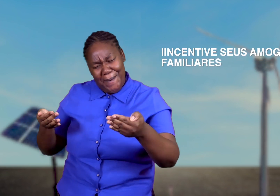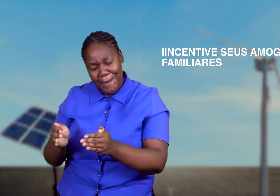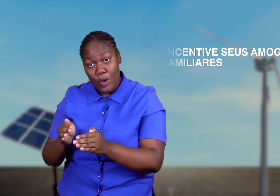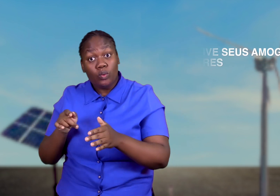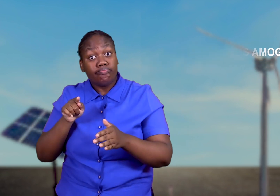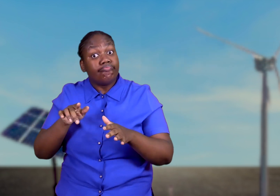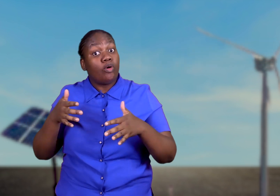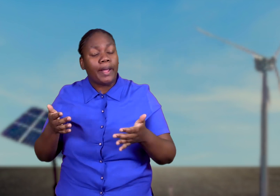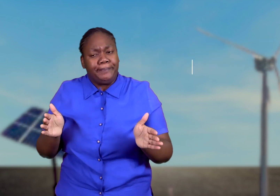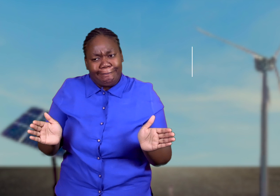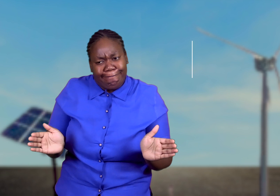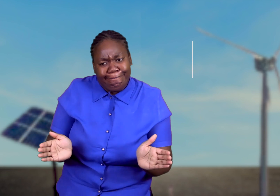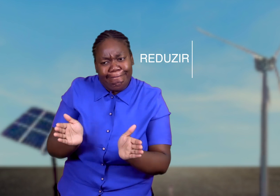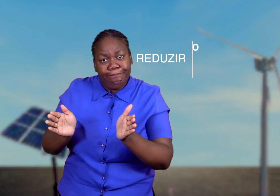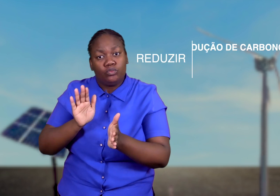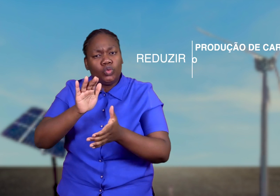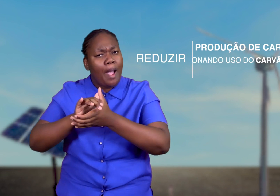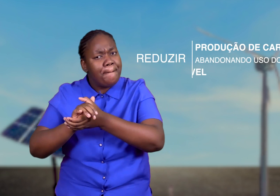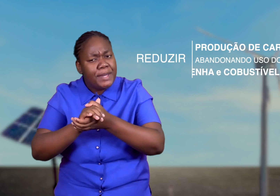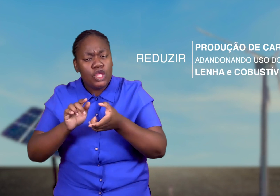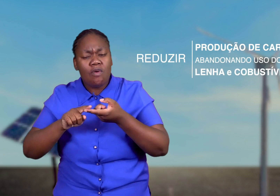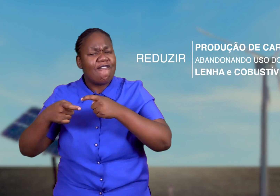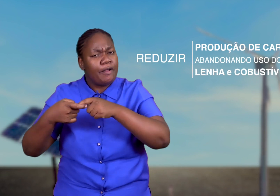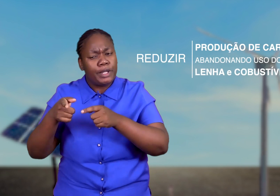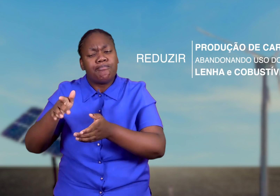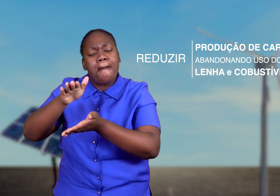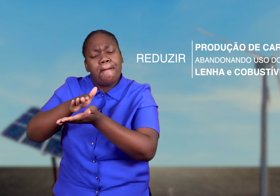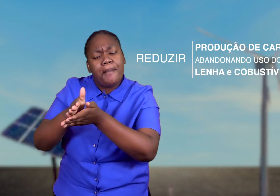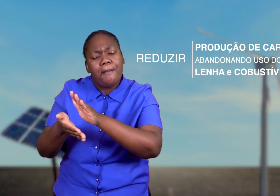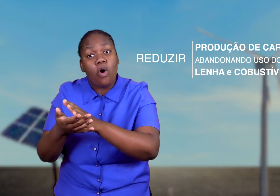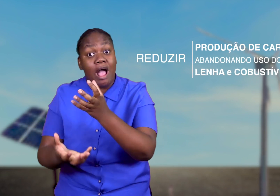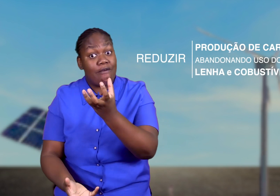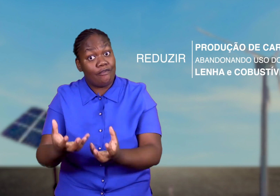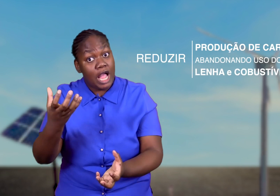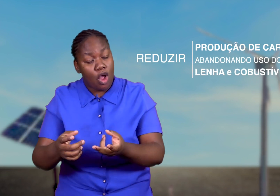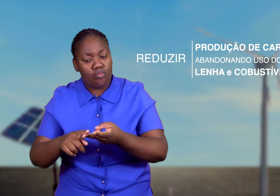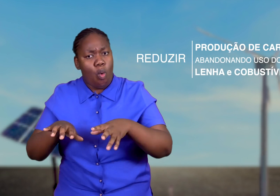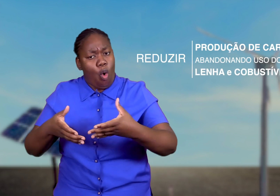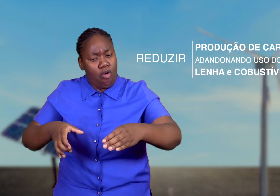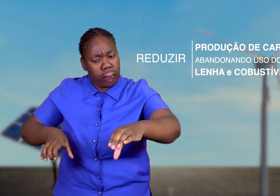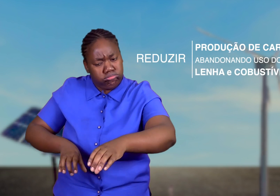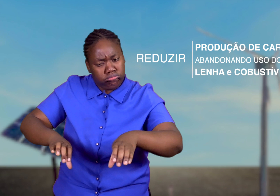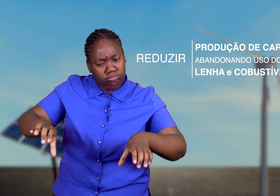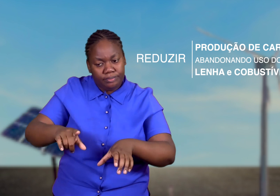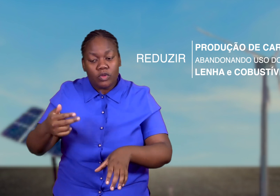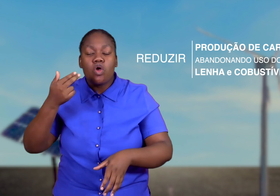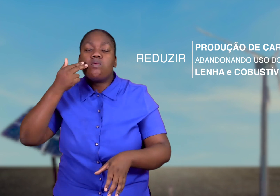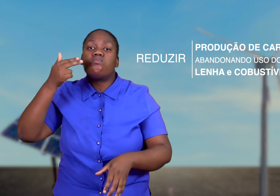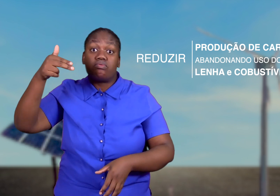familiares a reduzir a produção do carbono, abandonando o uso do carvão, lenha e combustível.